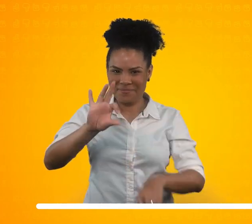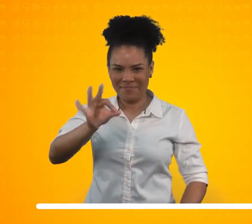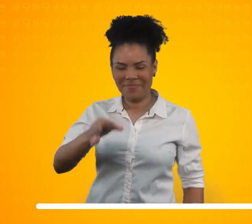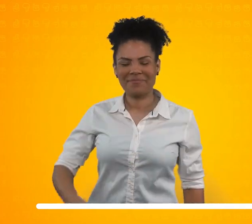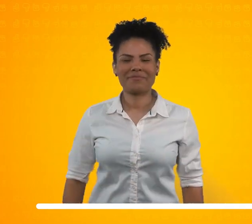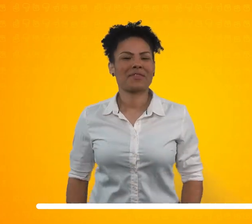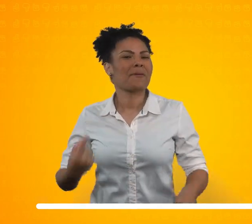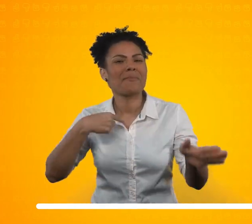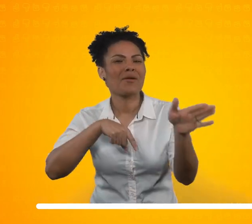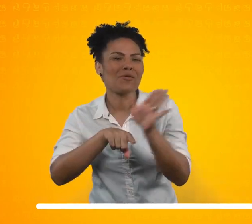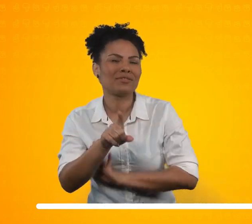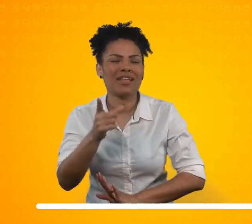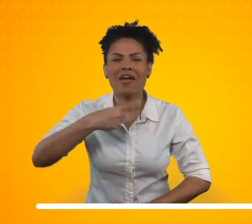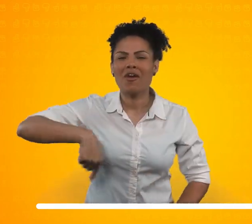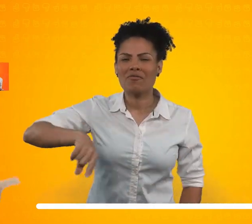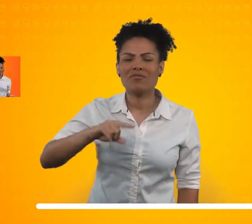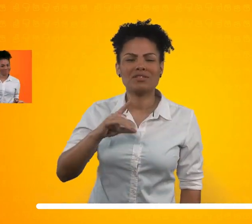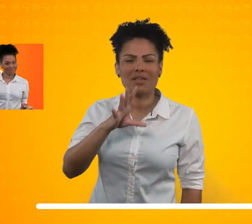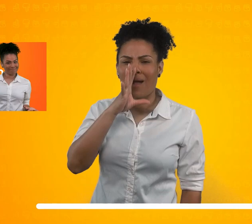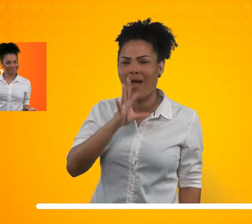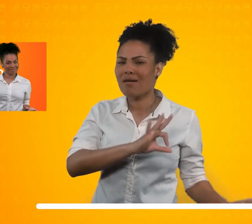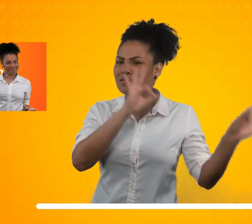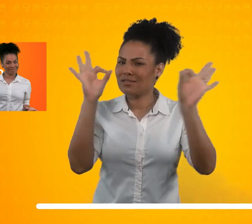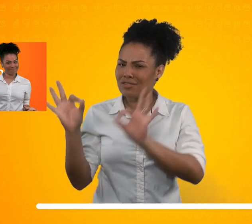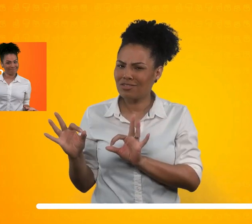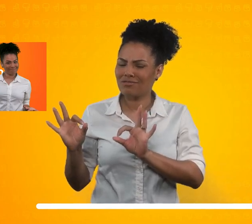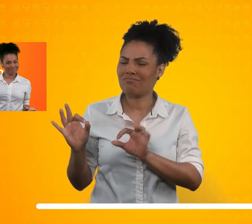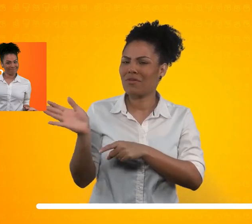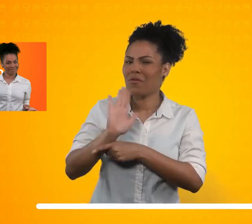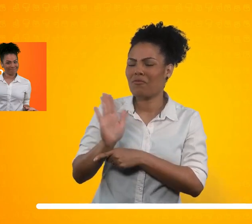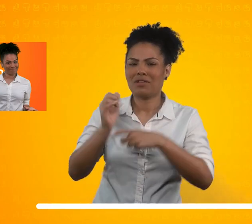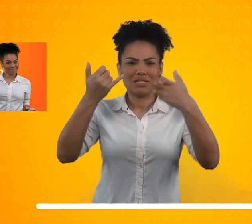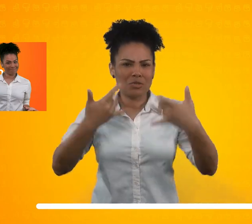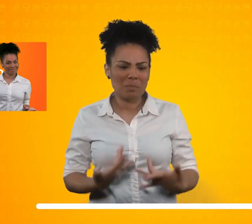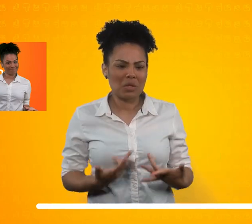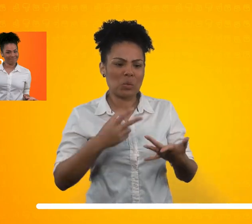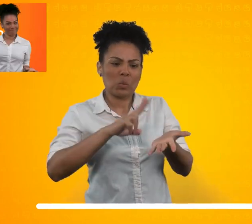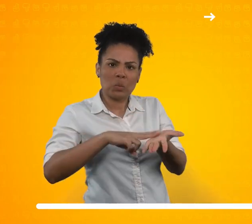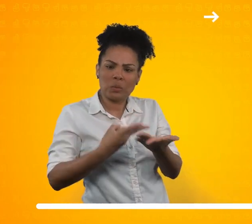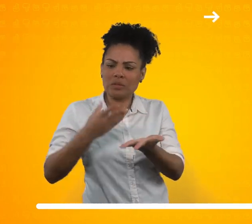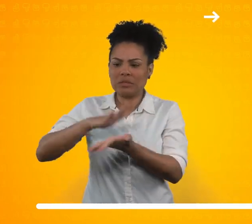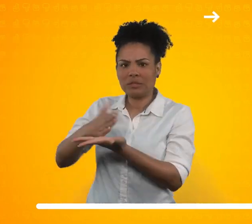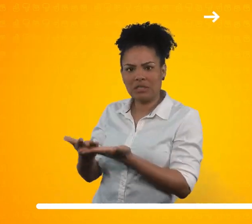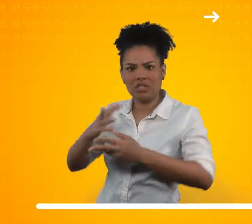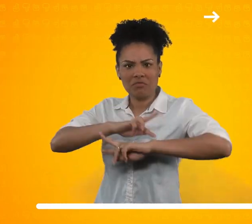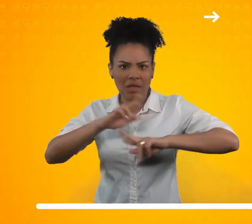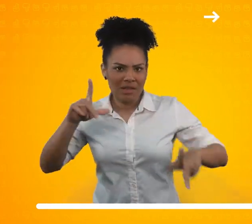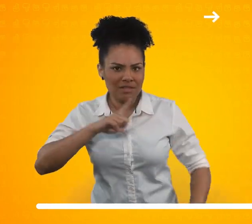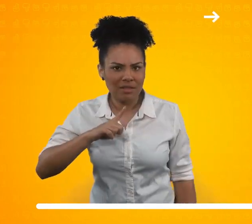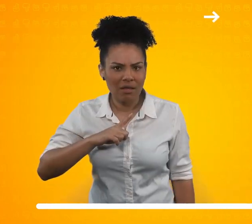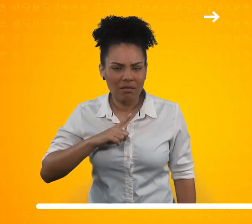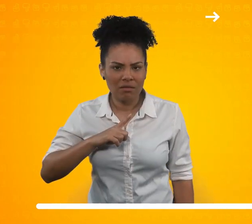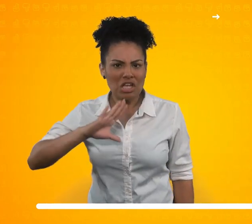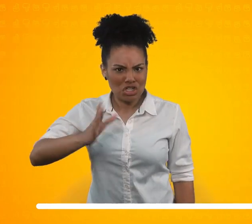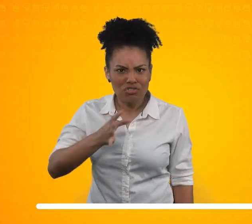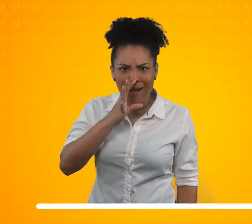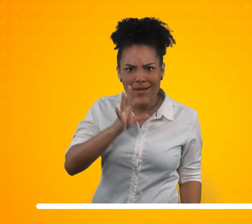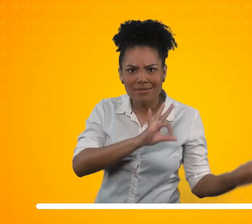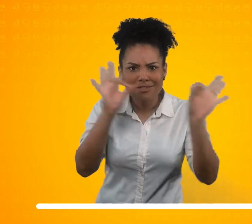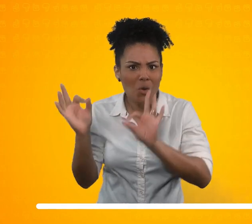explico sobre as diferenças entre tradução e interpretação? Ainda não? Então, clica aqui no card ou no